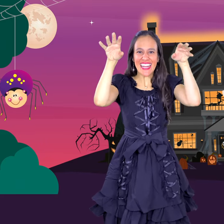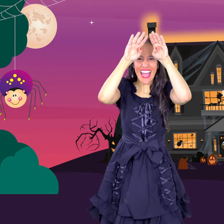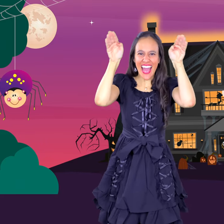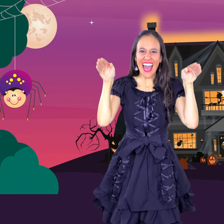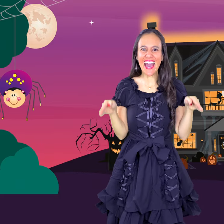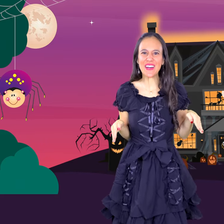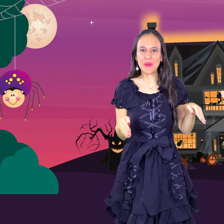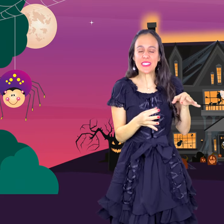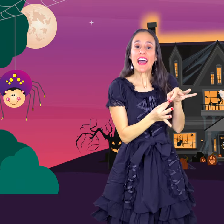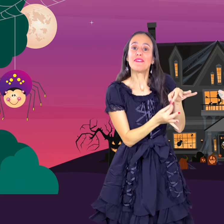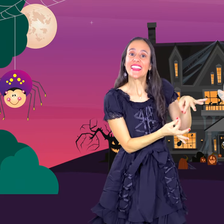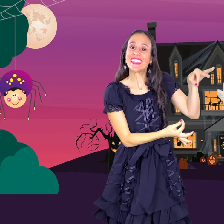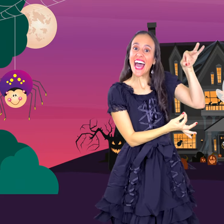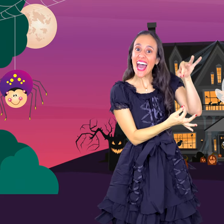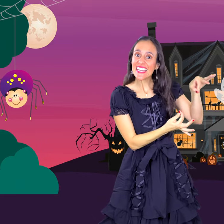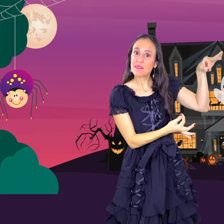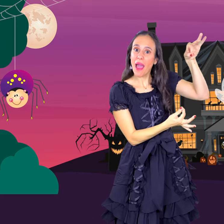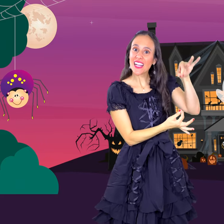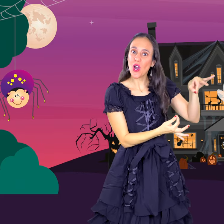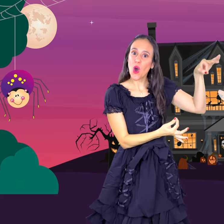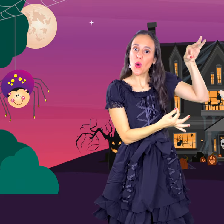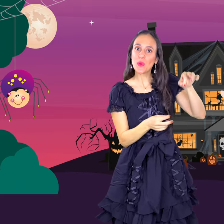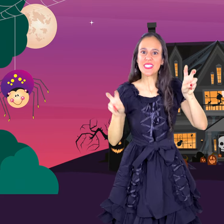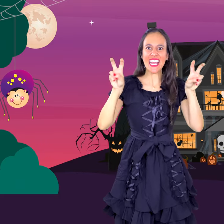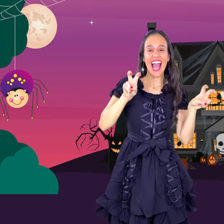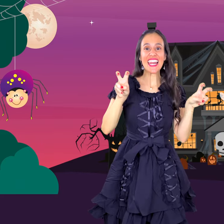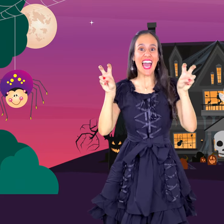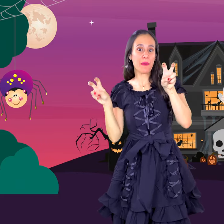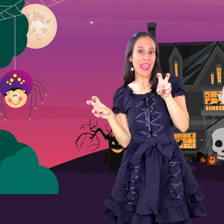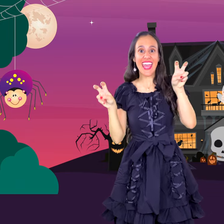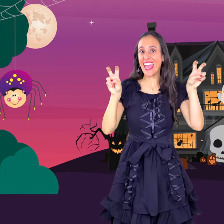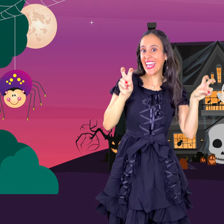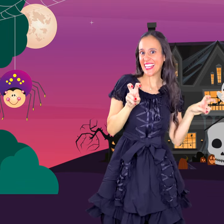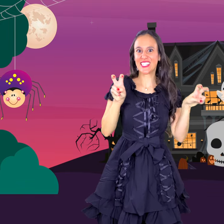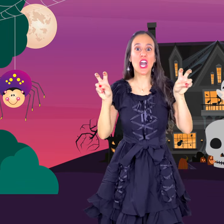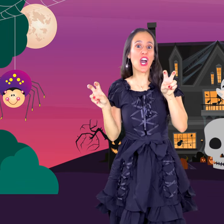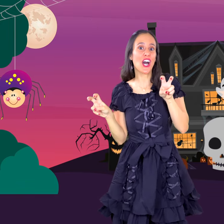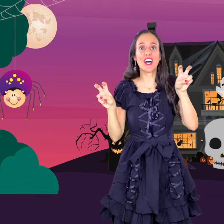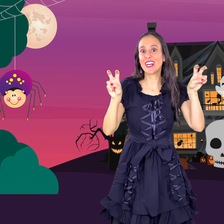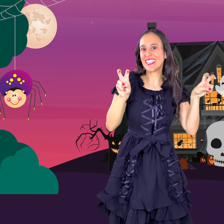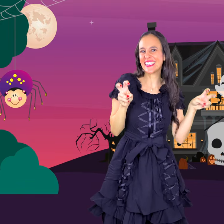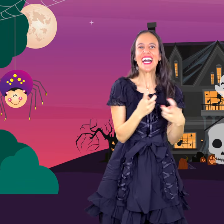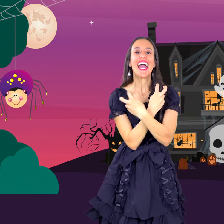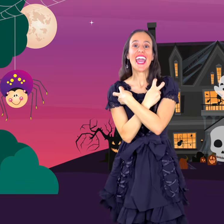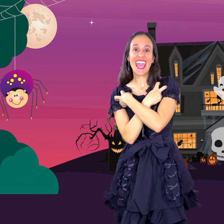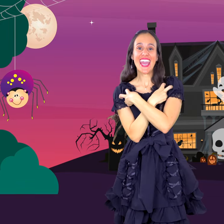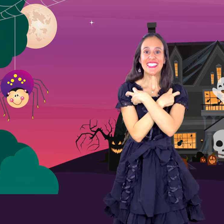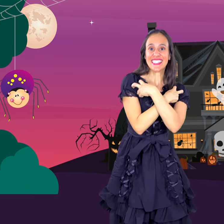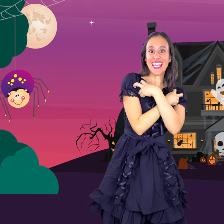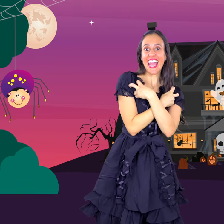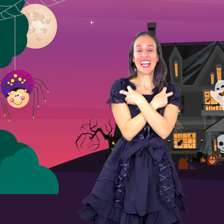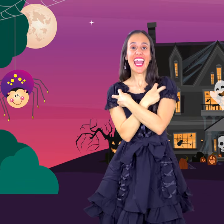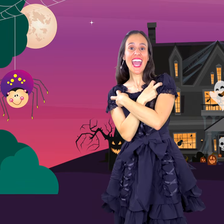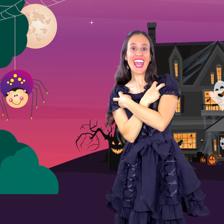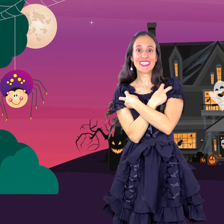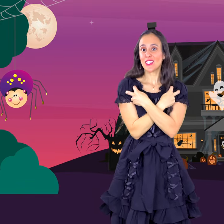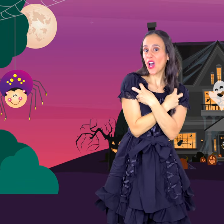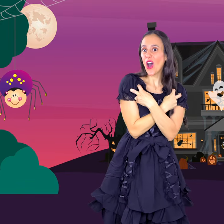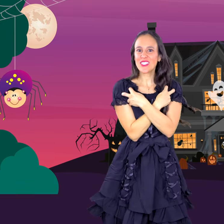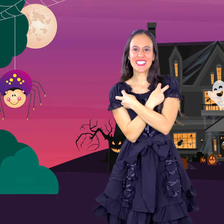house Fantasma ghost, calaveras ghost Esqueleto